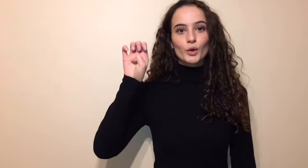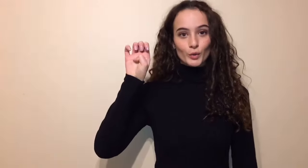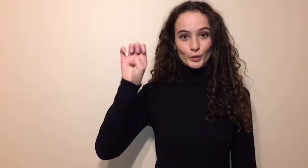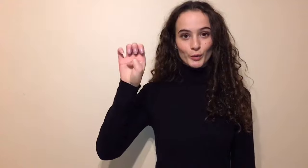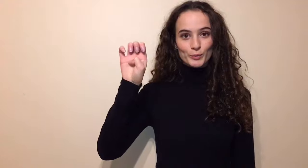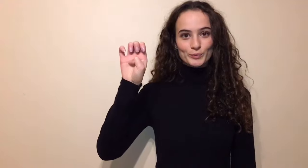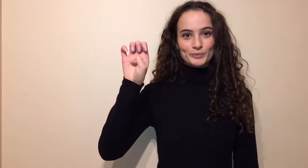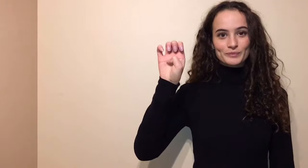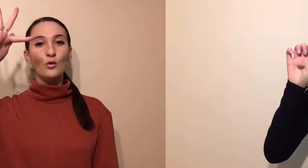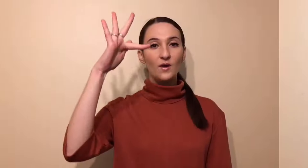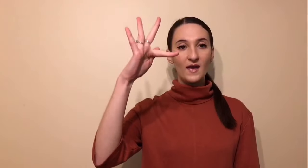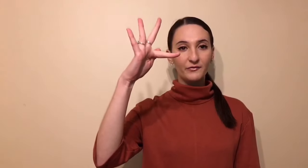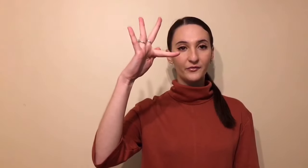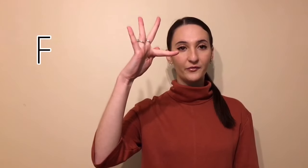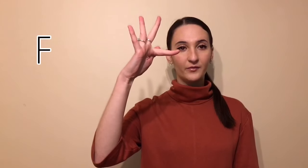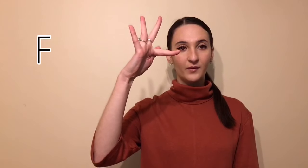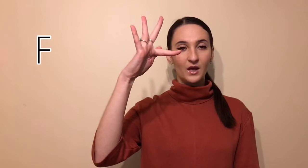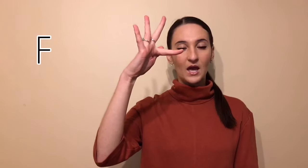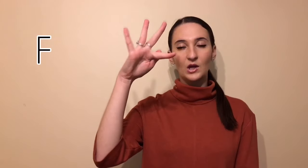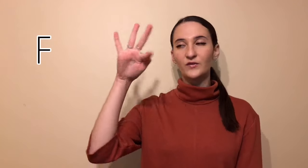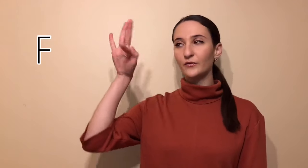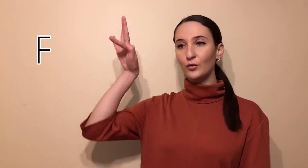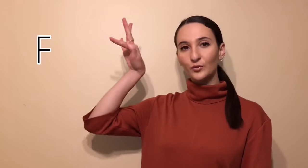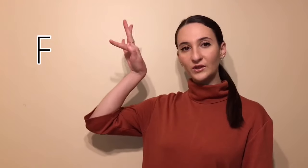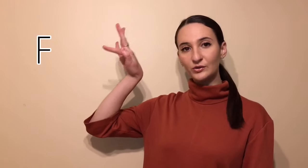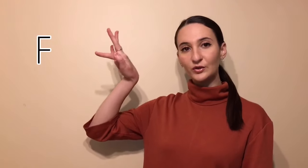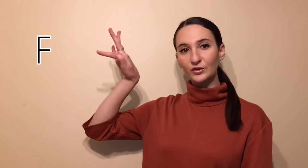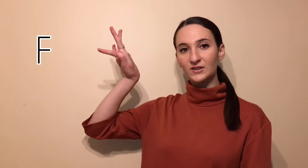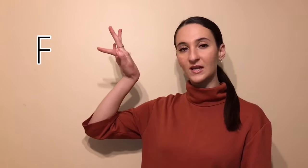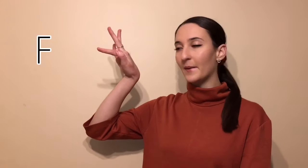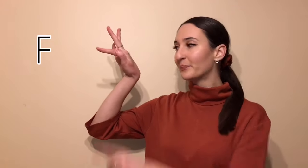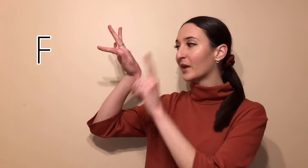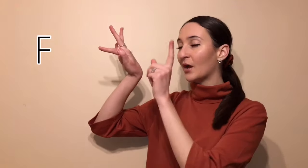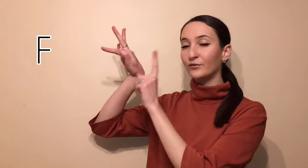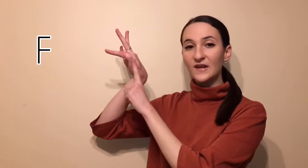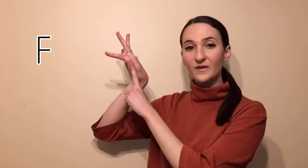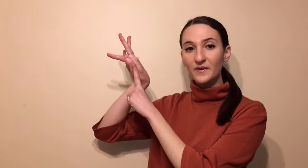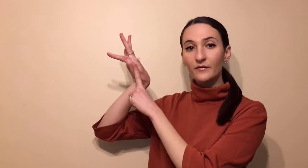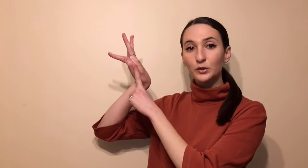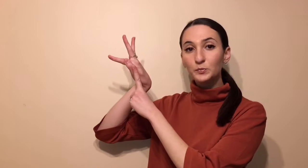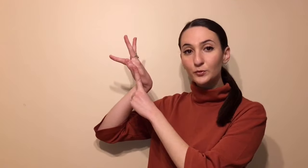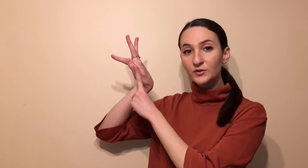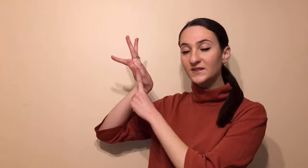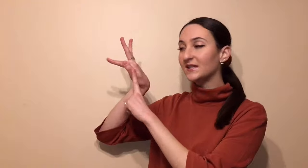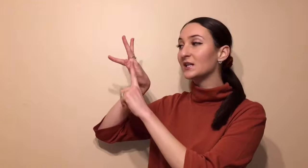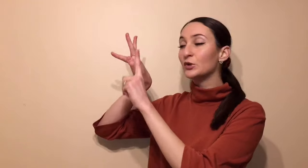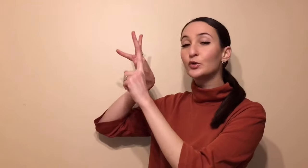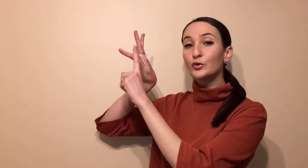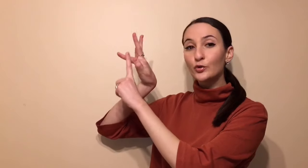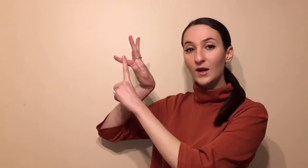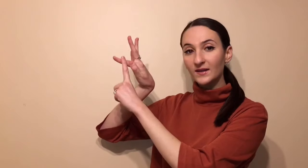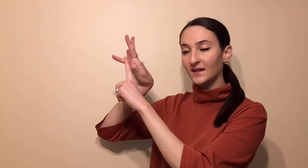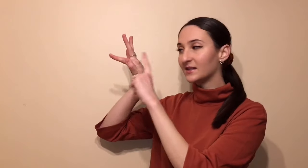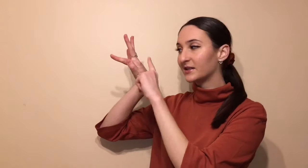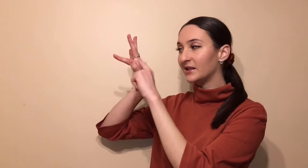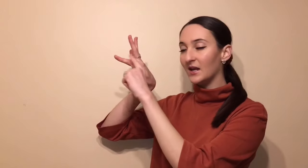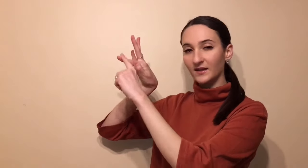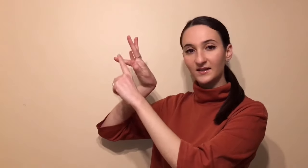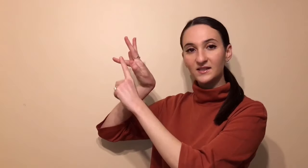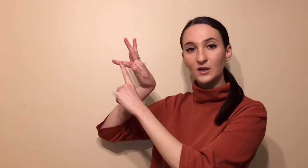E. Le F. Alors, je vais vous le montrer de ce sens-là. Vous avez bien votre pouce qui est sur l'index, qui est l'index qui